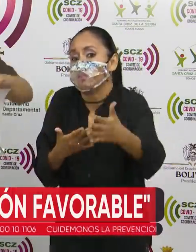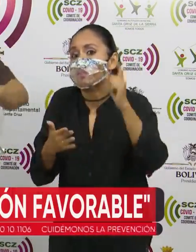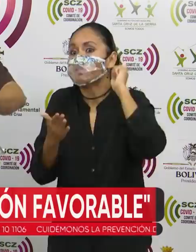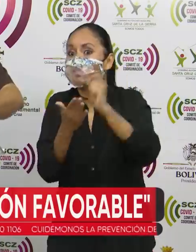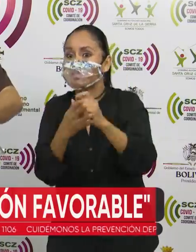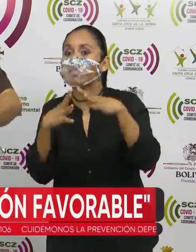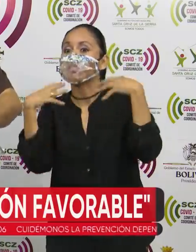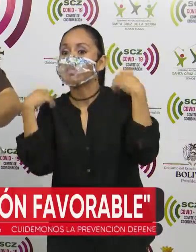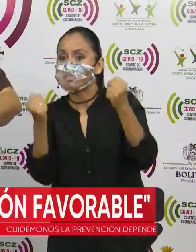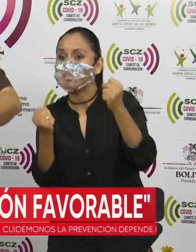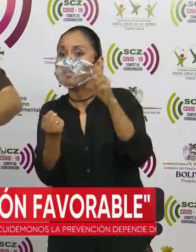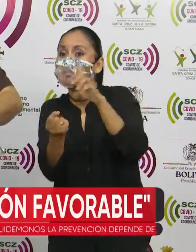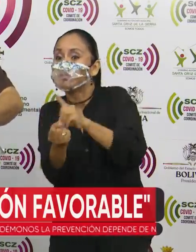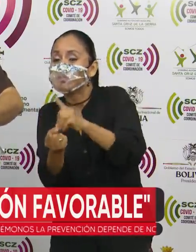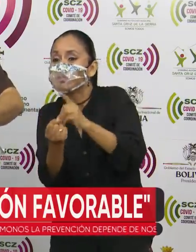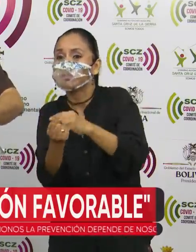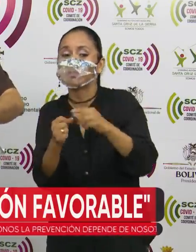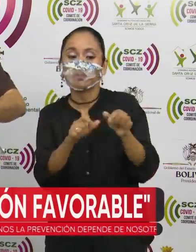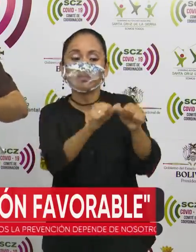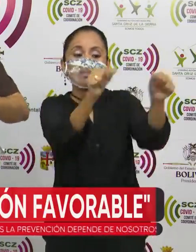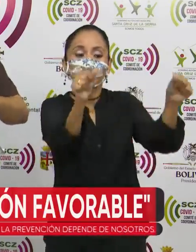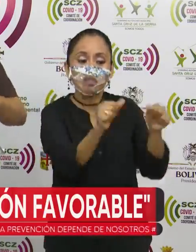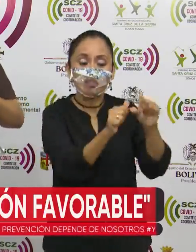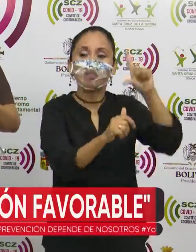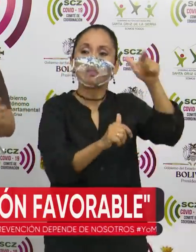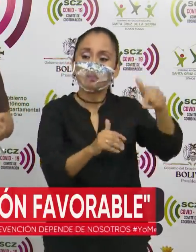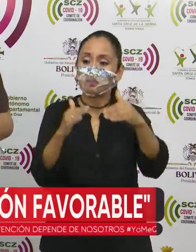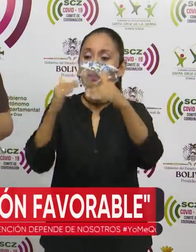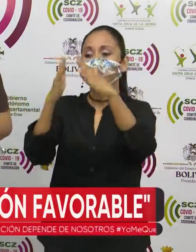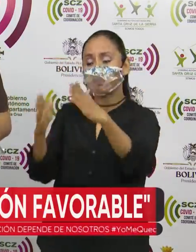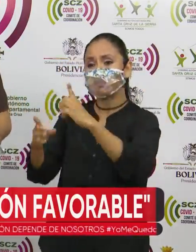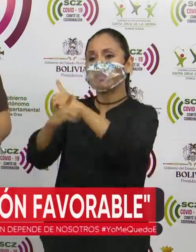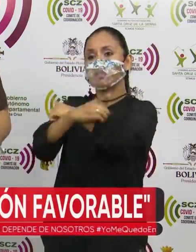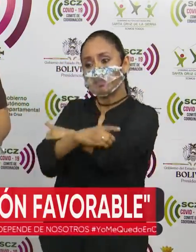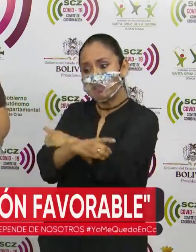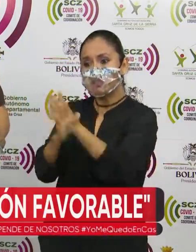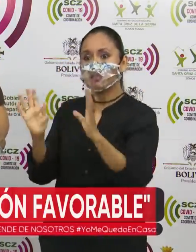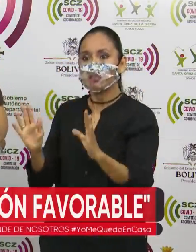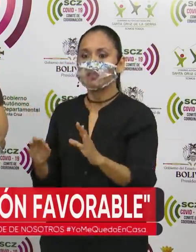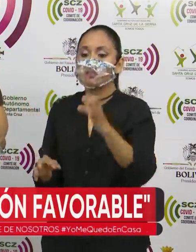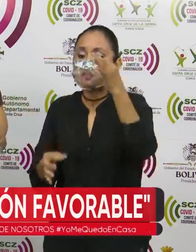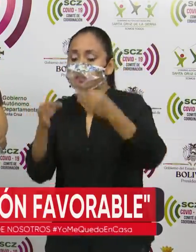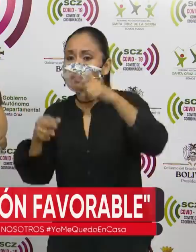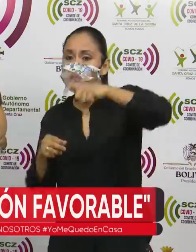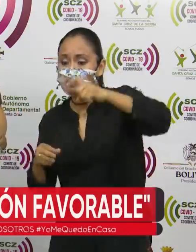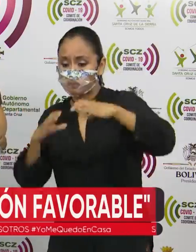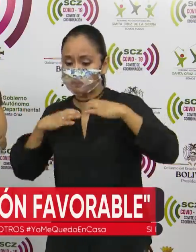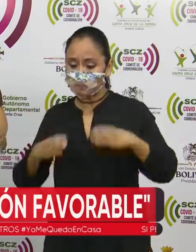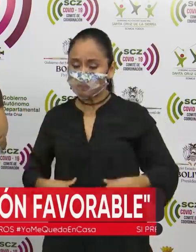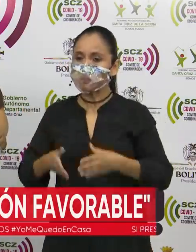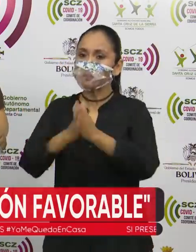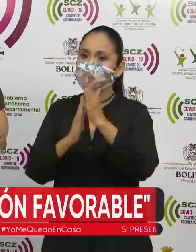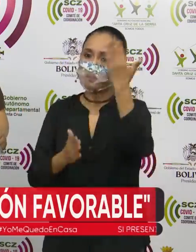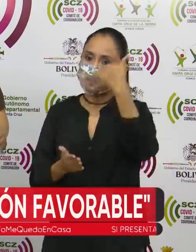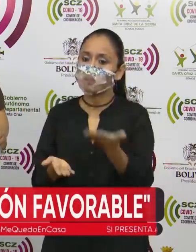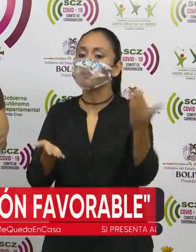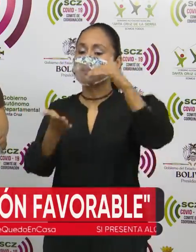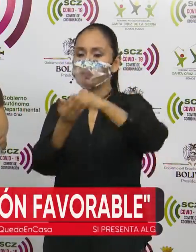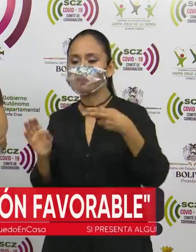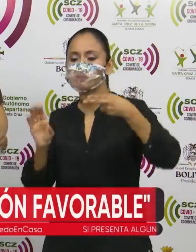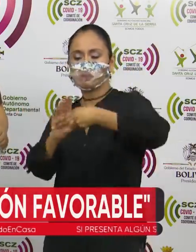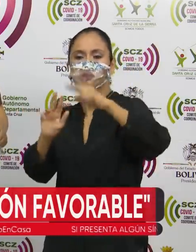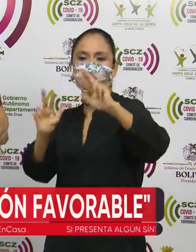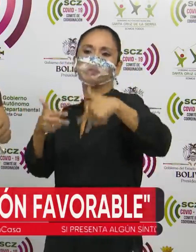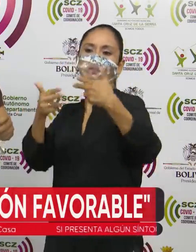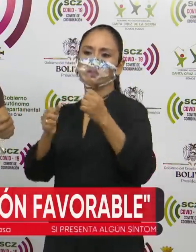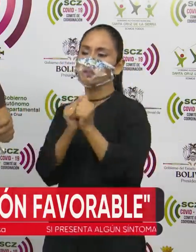en sala y luego en casa descansando mientras necesite y el cuerpo le pida para que nuevamente nos pueda